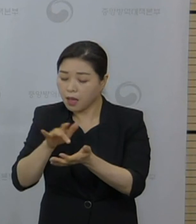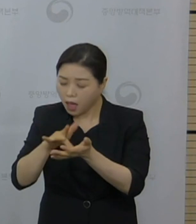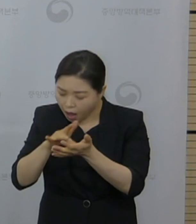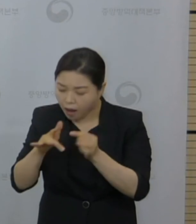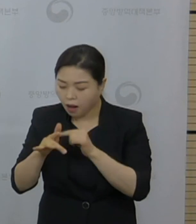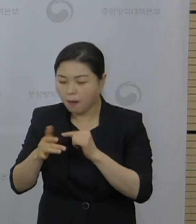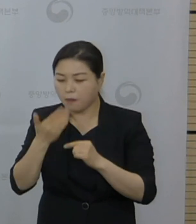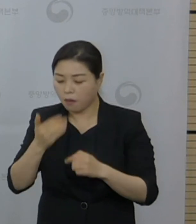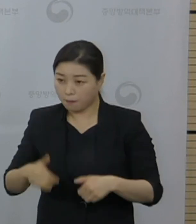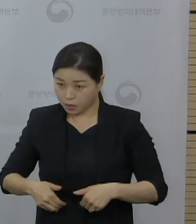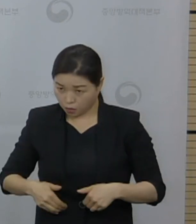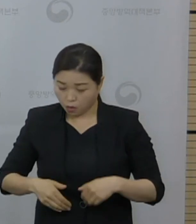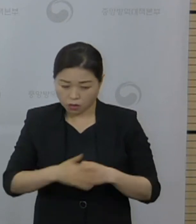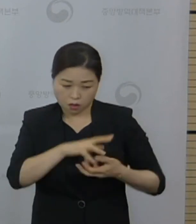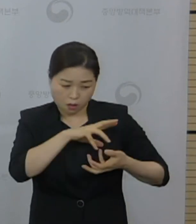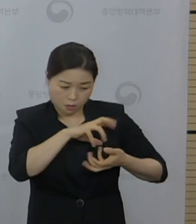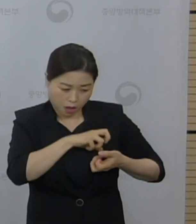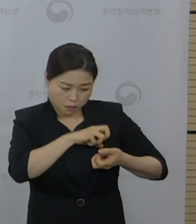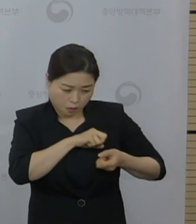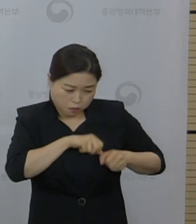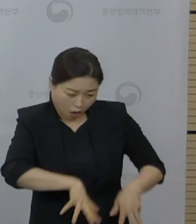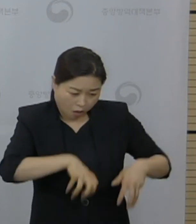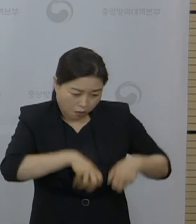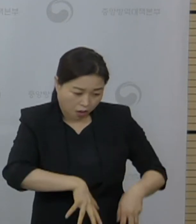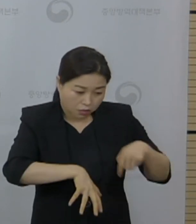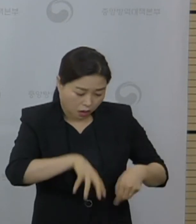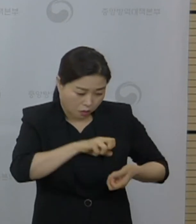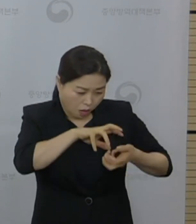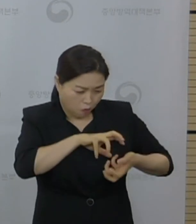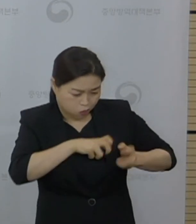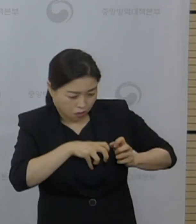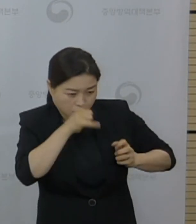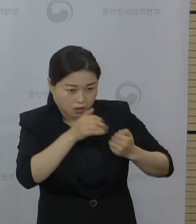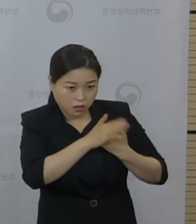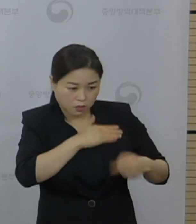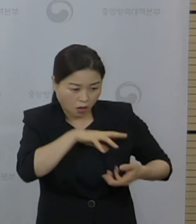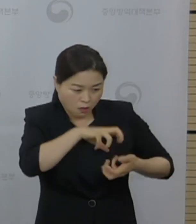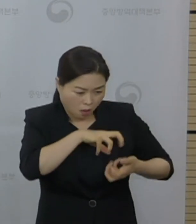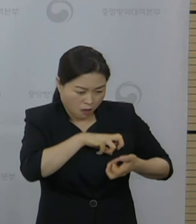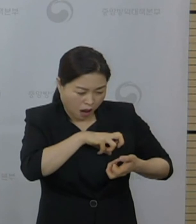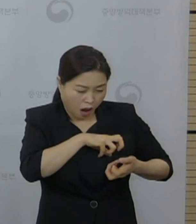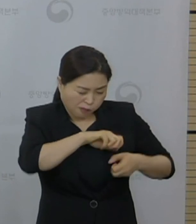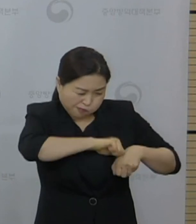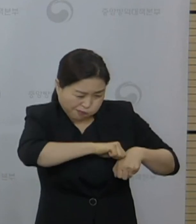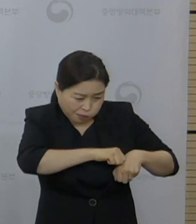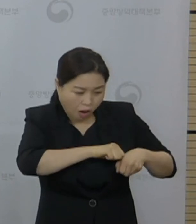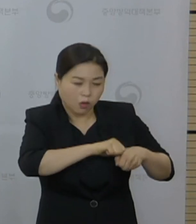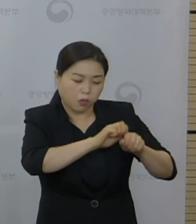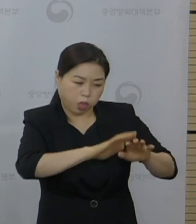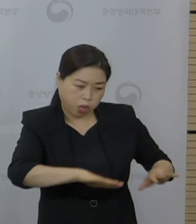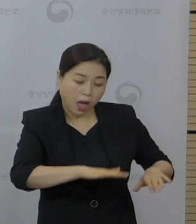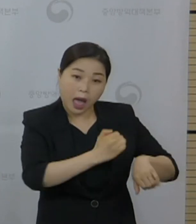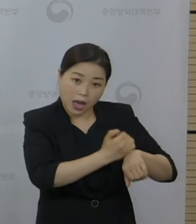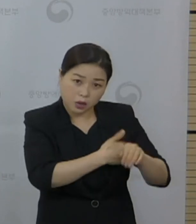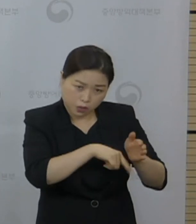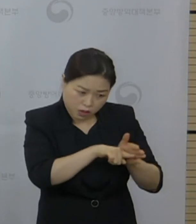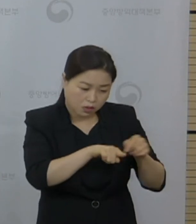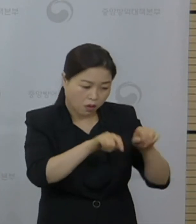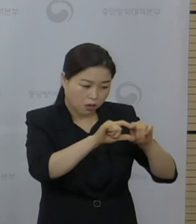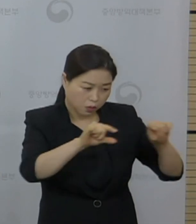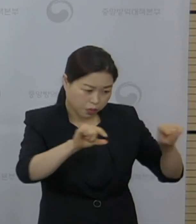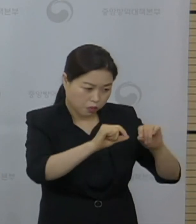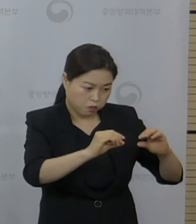때문에 심부전이 생길 수 있습니다. 그래서 심장의 부하를 낮추기 위해서 저희 혈관 확장제라든가 인효제를